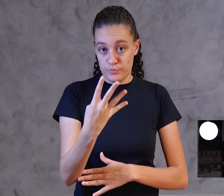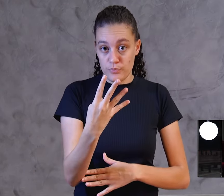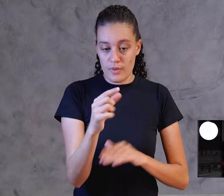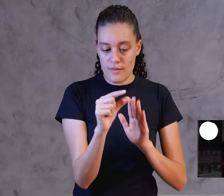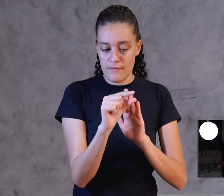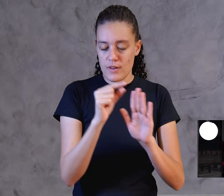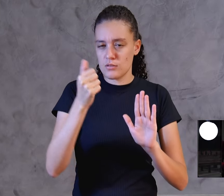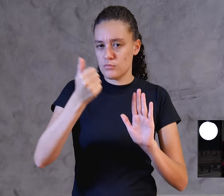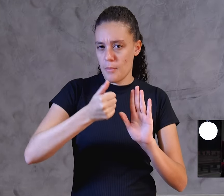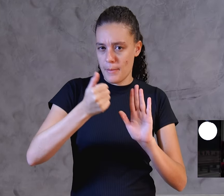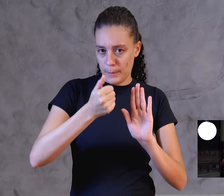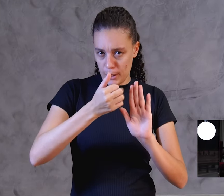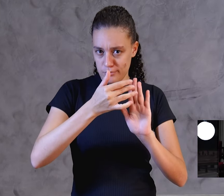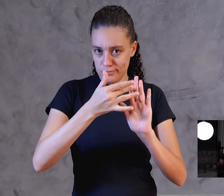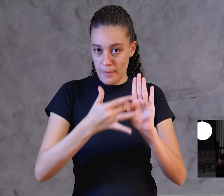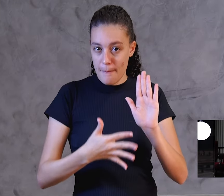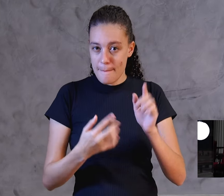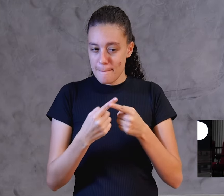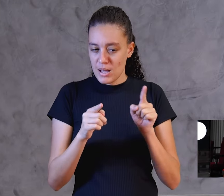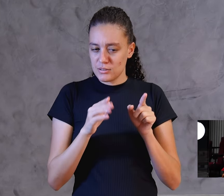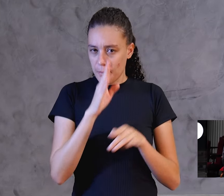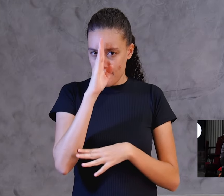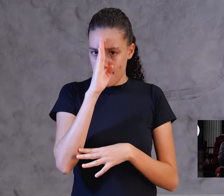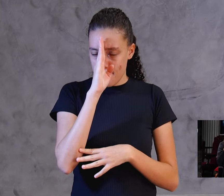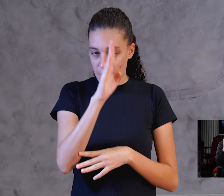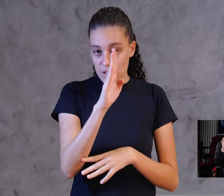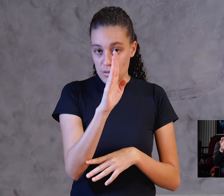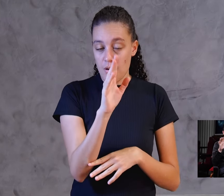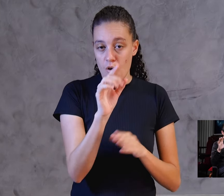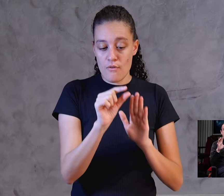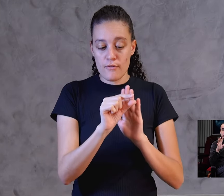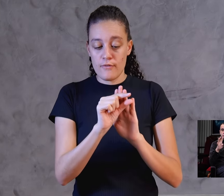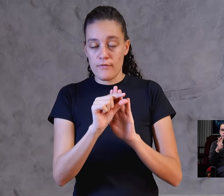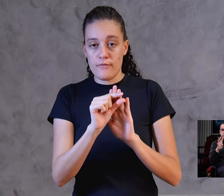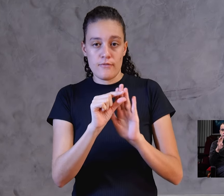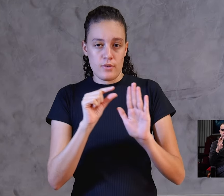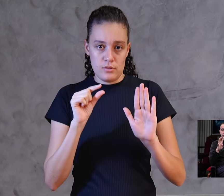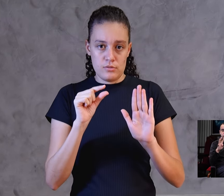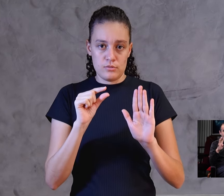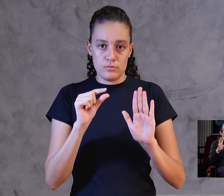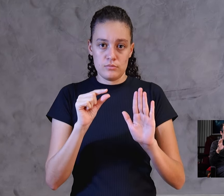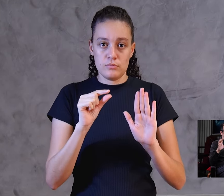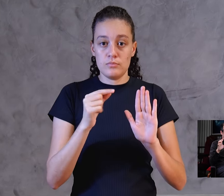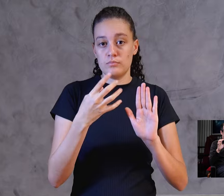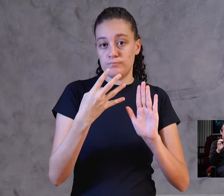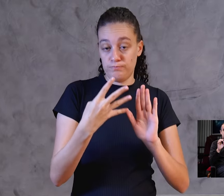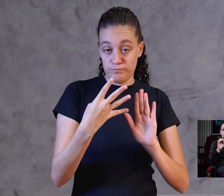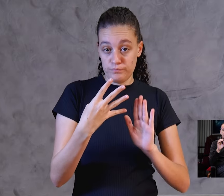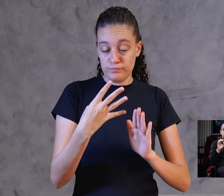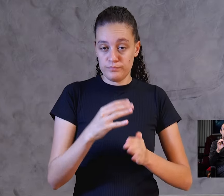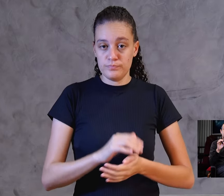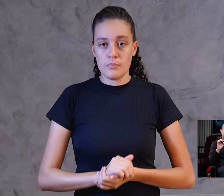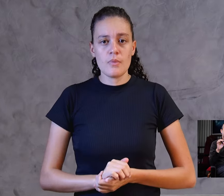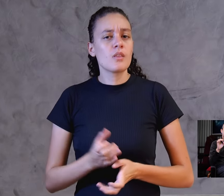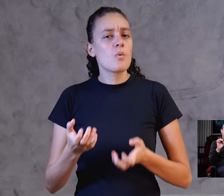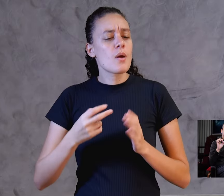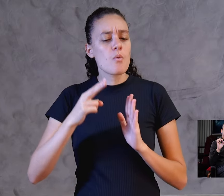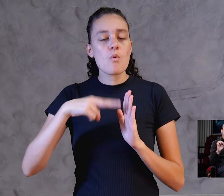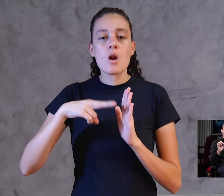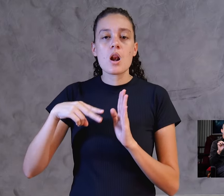verso, mas especificamente aqui, a partir do verso 4 também, eu quero ler, para nós